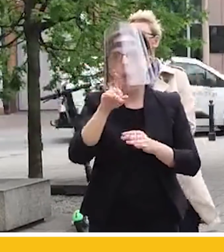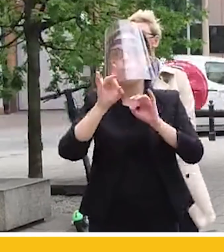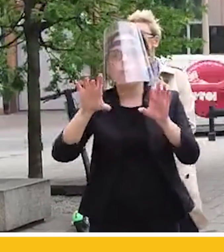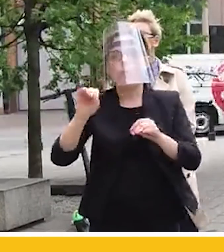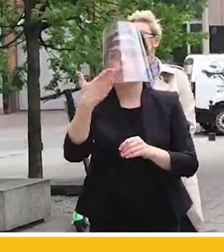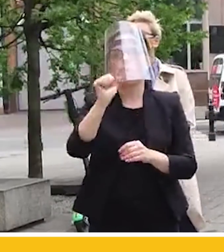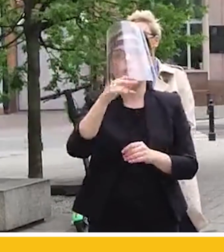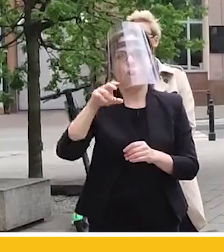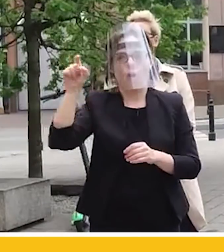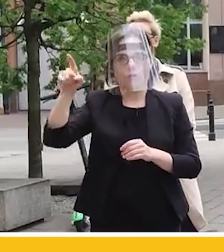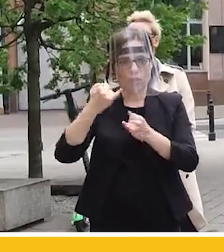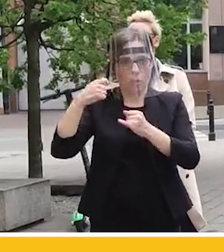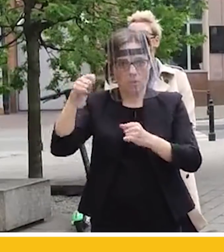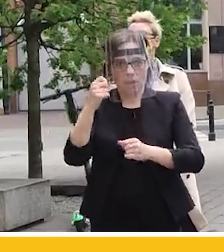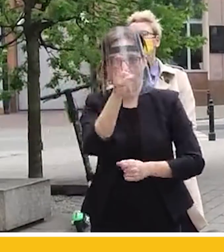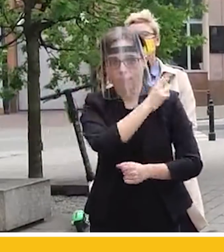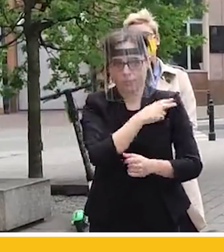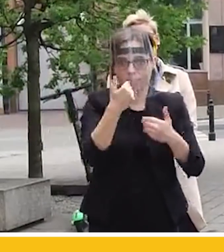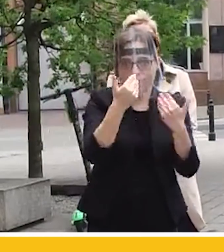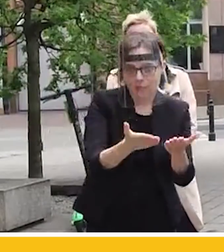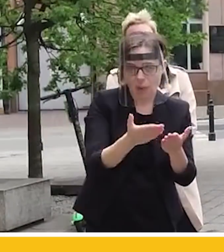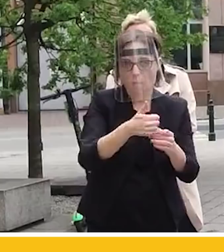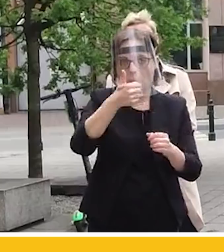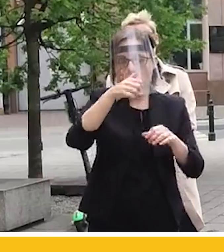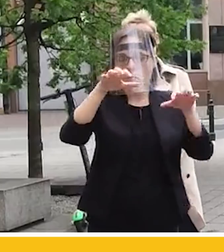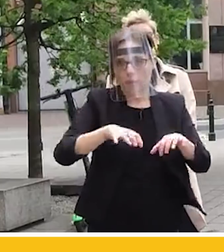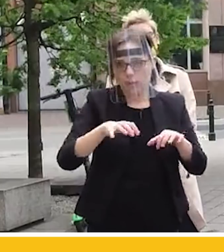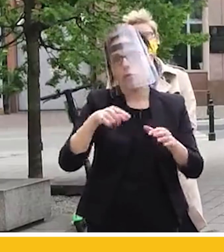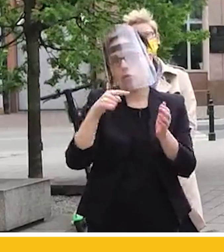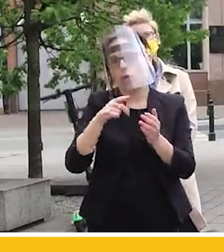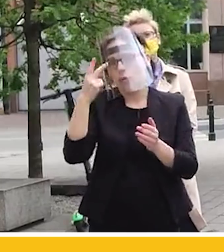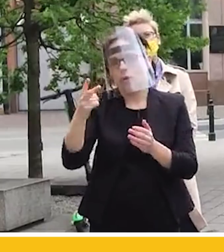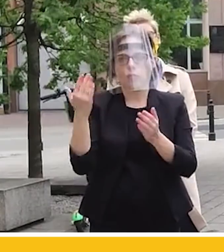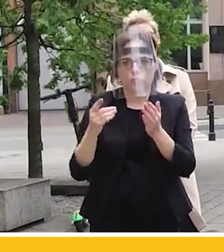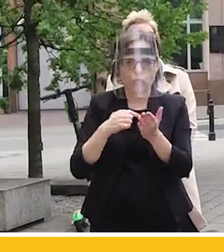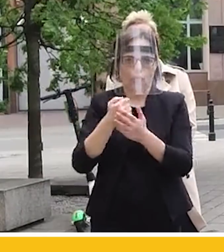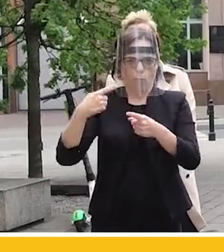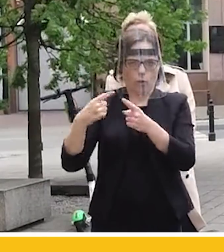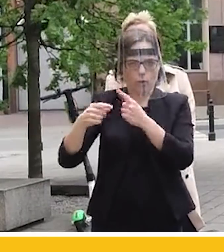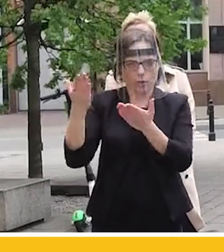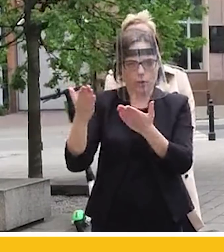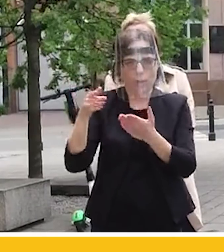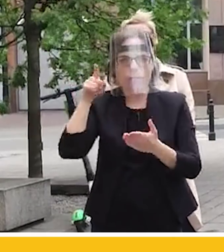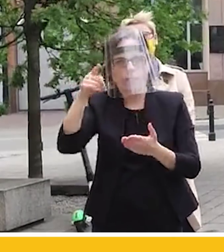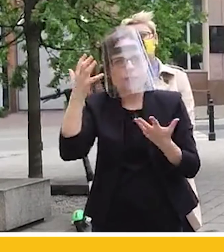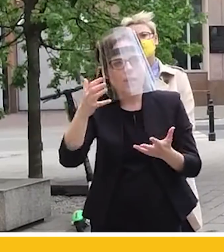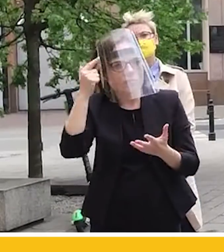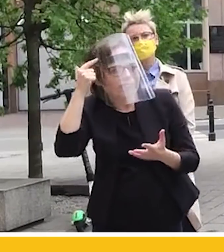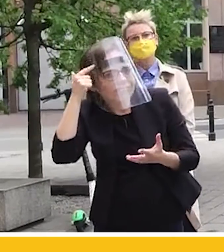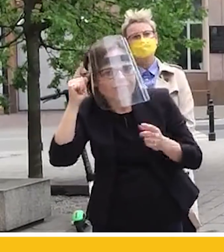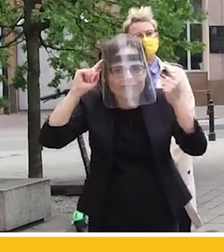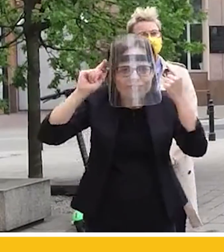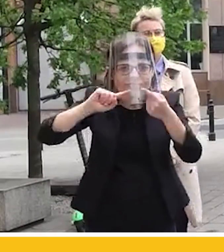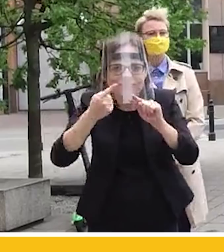Manowskiej to kolejny polityczny akt w wykonaniu Andrzeja Dudy. Kolejny pomysł na to, jak domknąć system. Bo my mamy tutaj